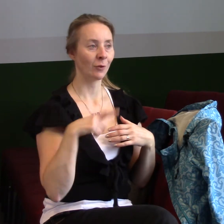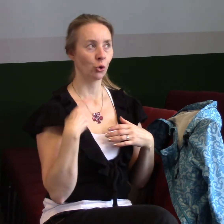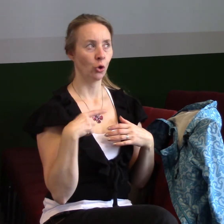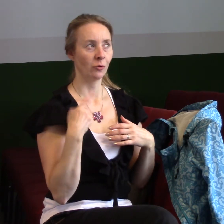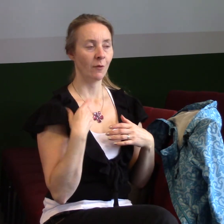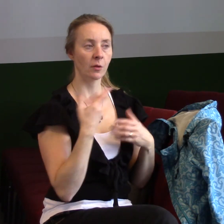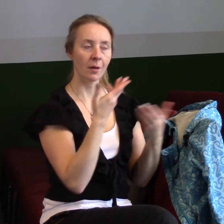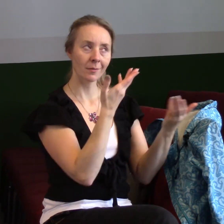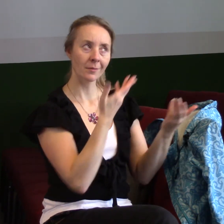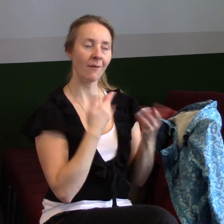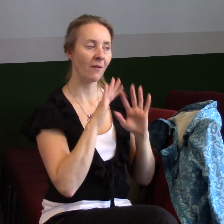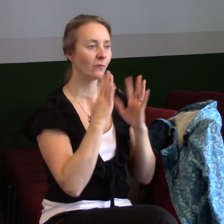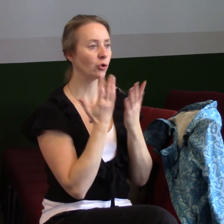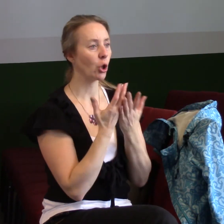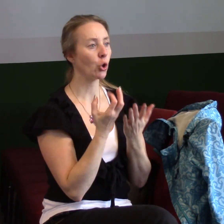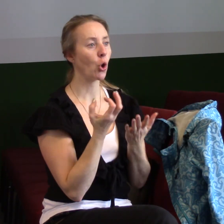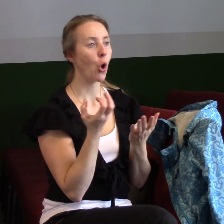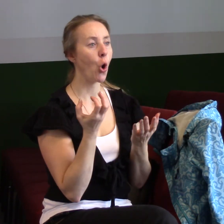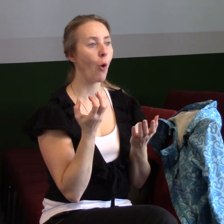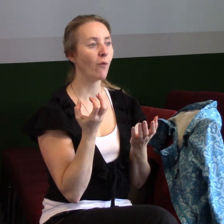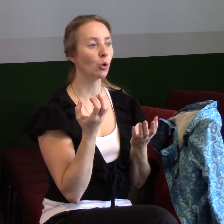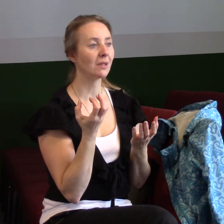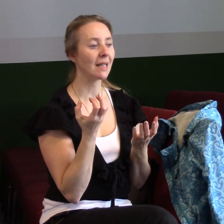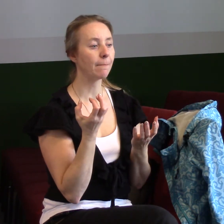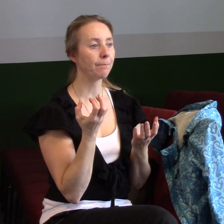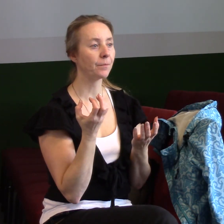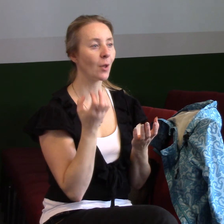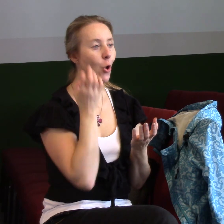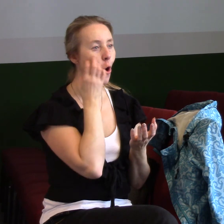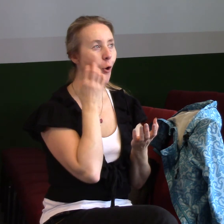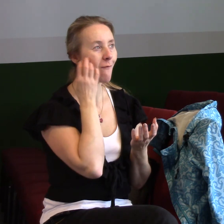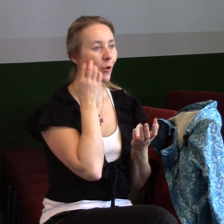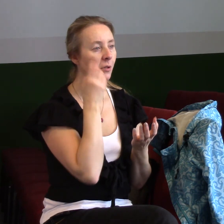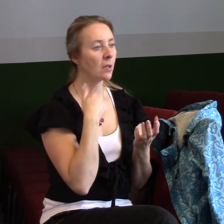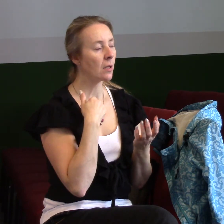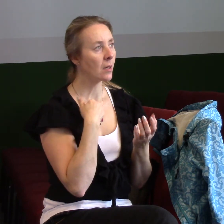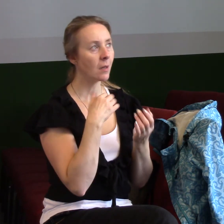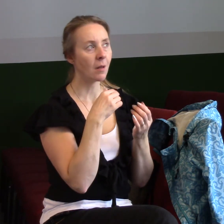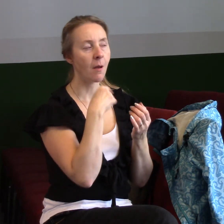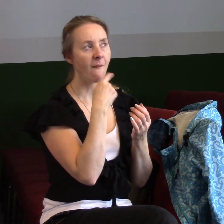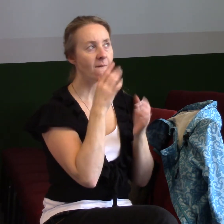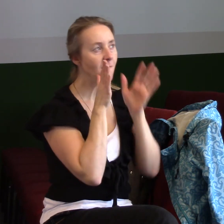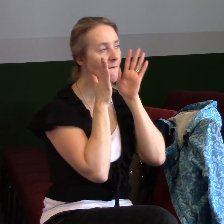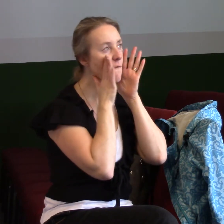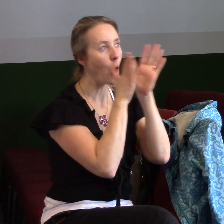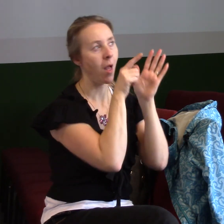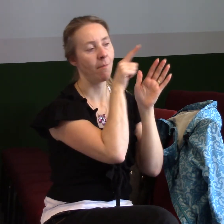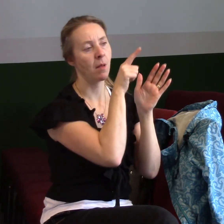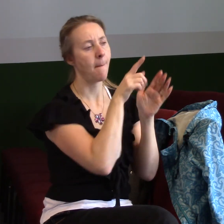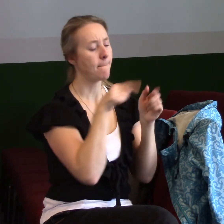všechno to ovoce a změnu a všechno to, co jsi naplánoval. A já tak vyhlašuji moc tvého království tady teďka. Říkám, že není